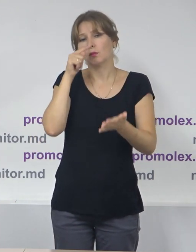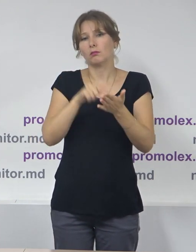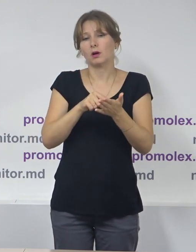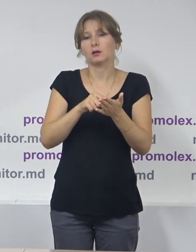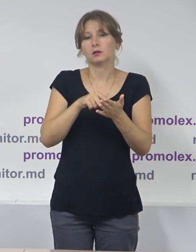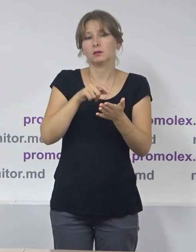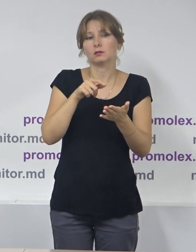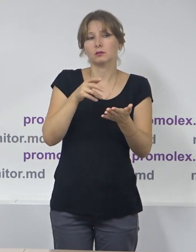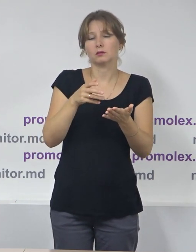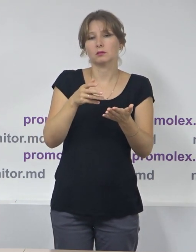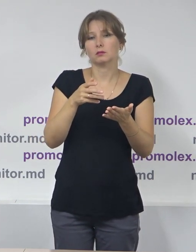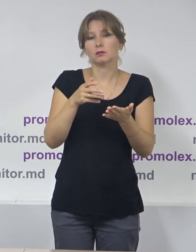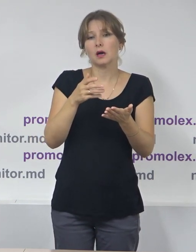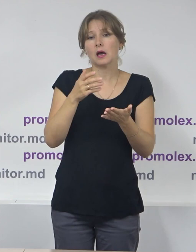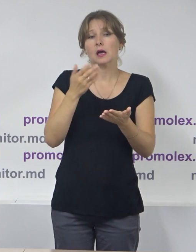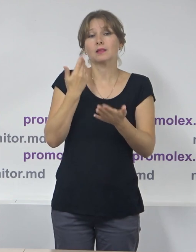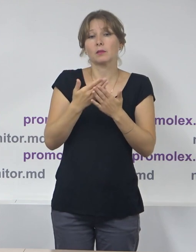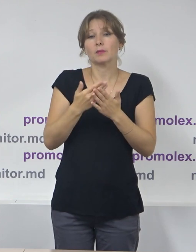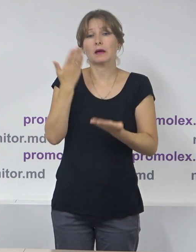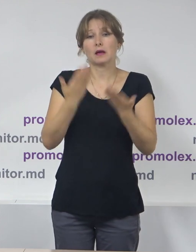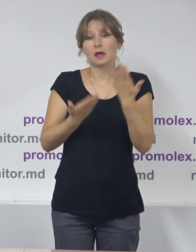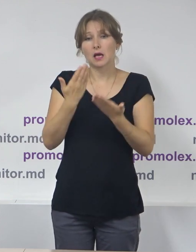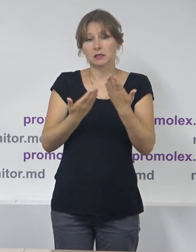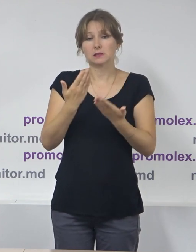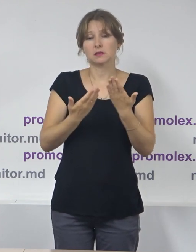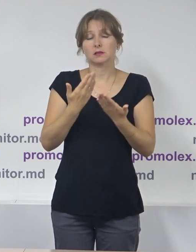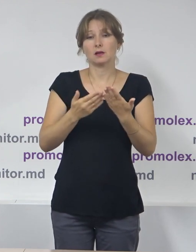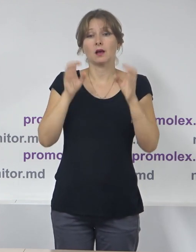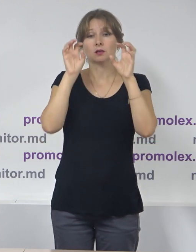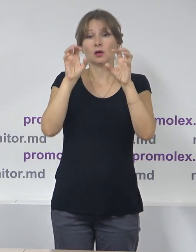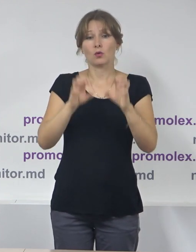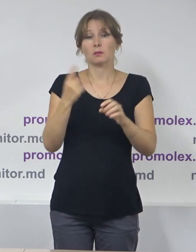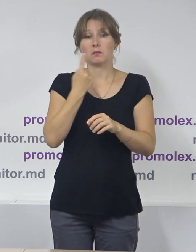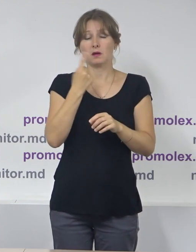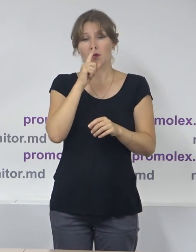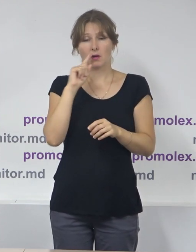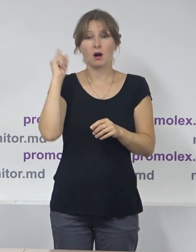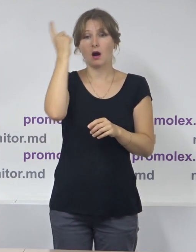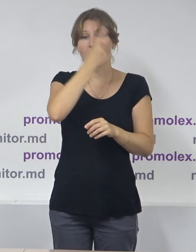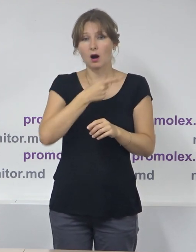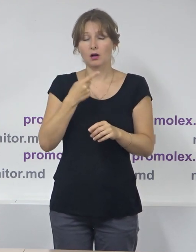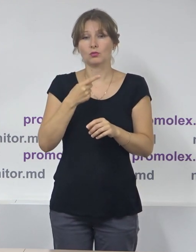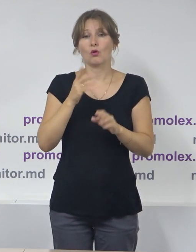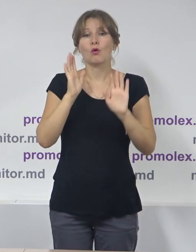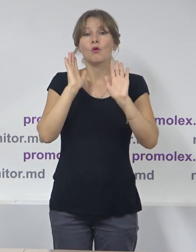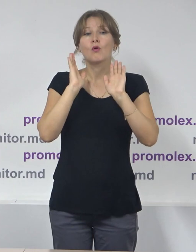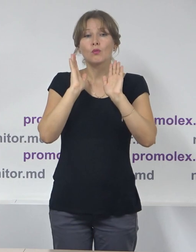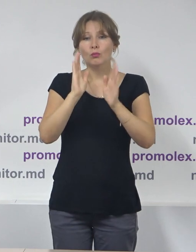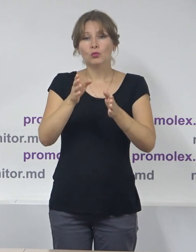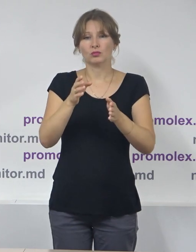modul în care este prevăzută norma în cadrul legal primar ridica anumite